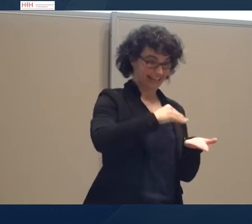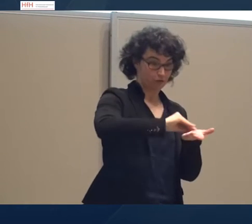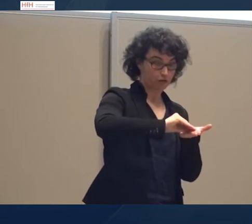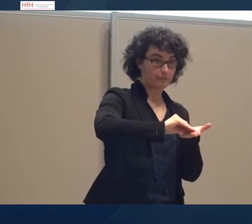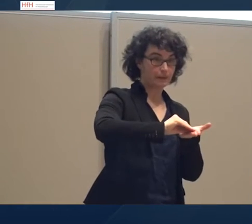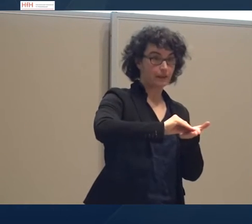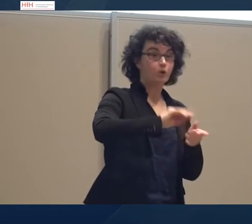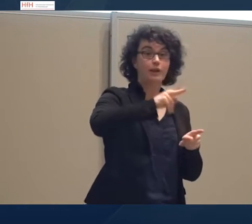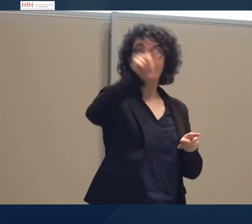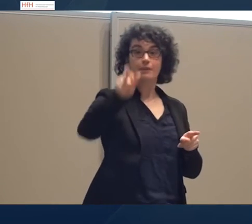nicht da ist, gelesen.